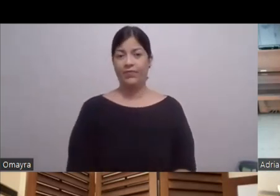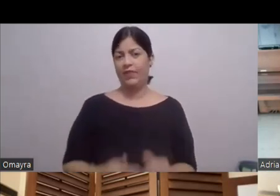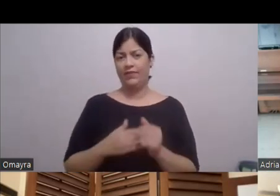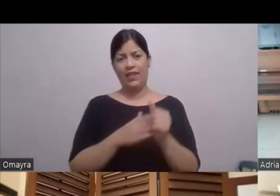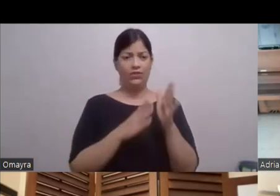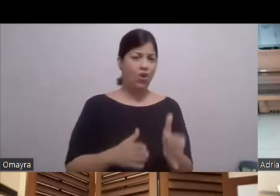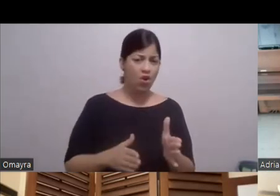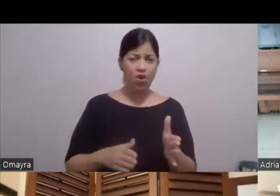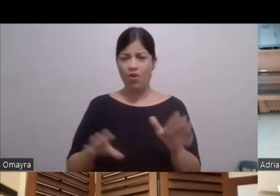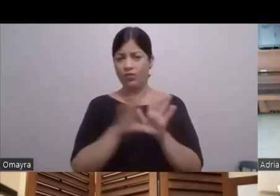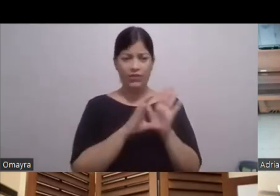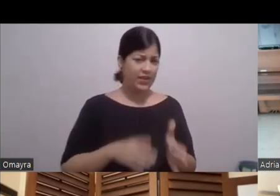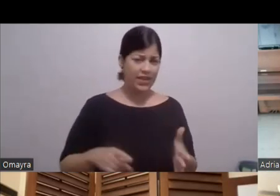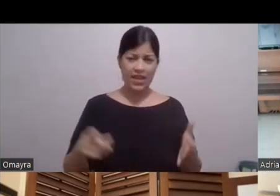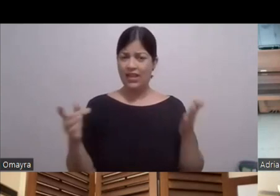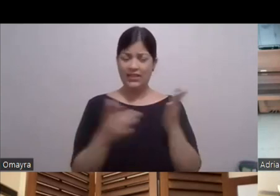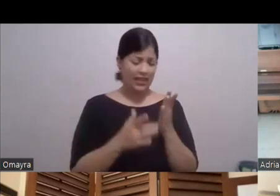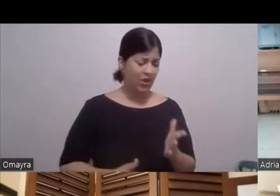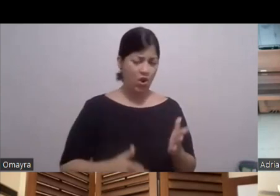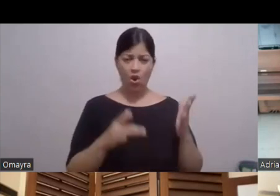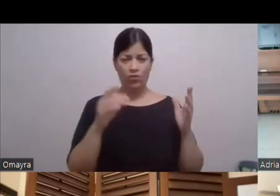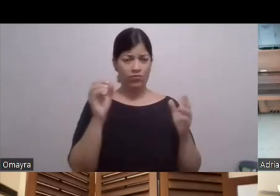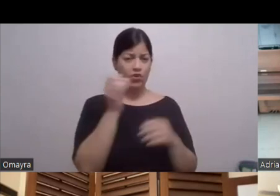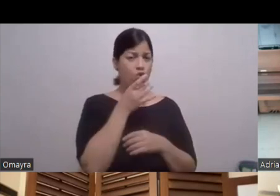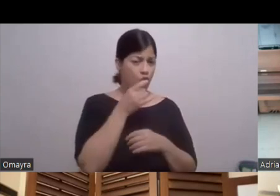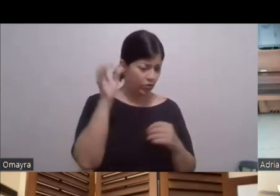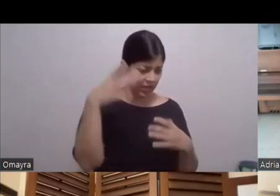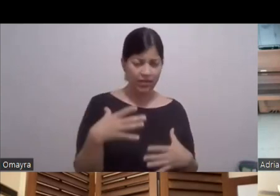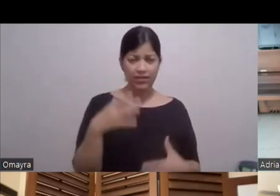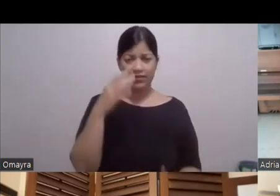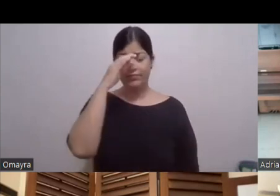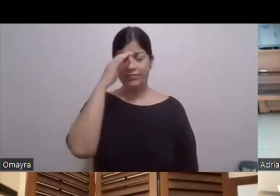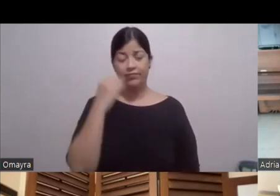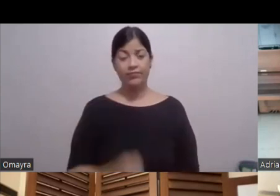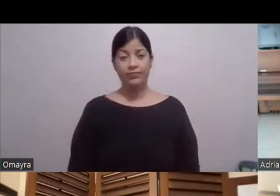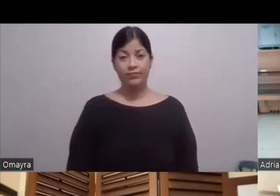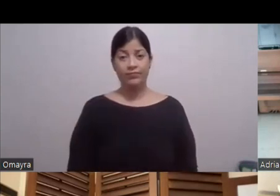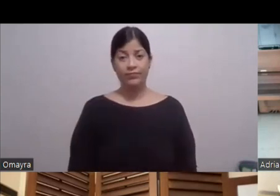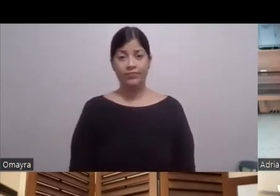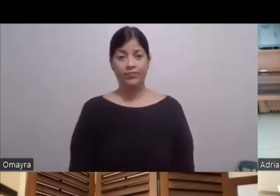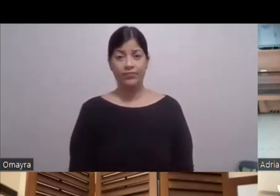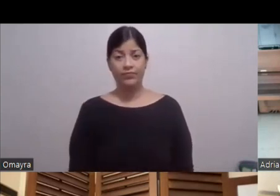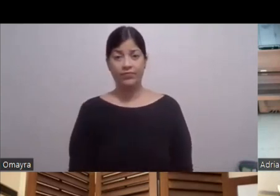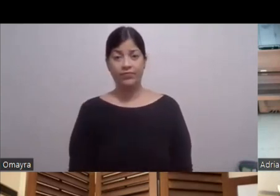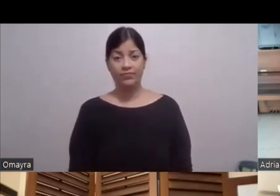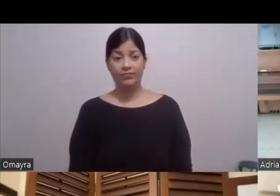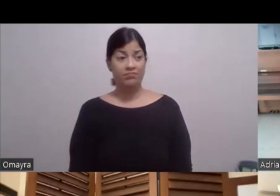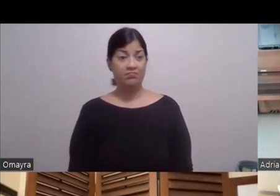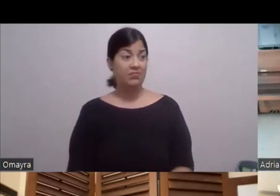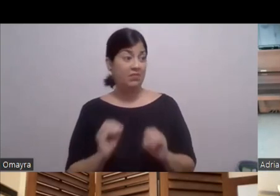El luminotécnico O sea El de luces El técnico de luces Y No es nada Es diferente Es lo mismo